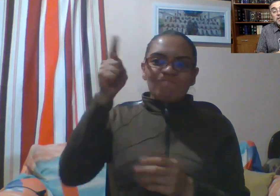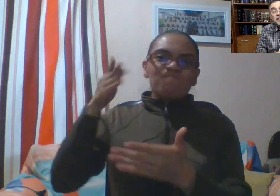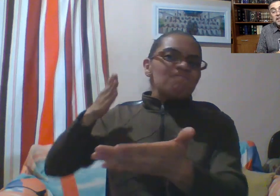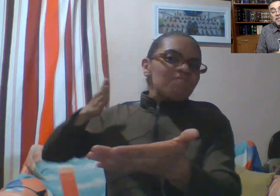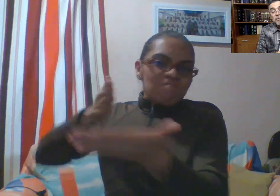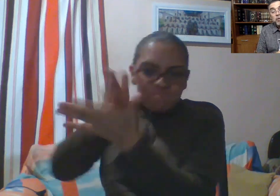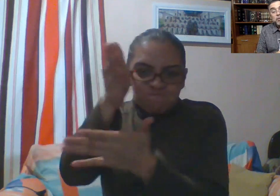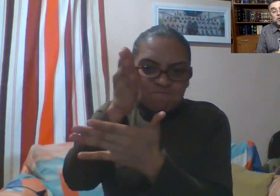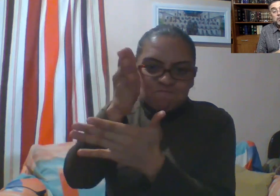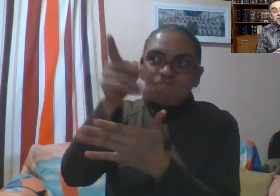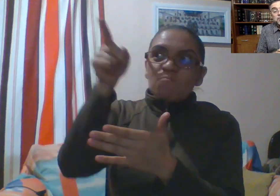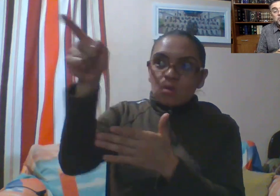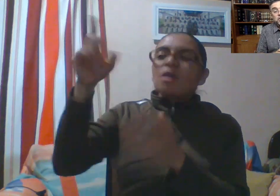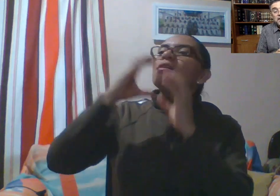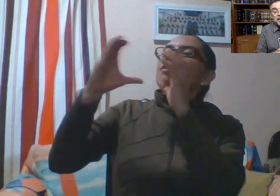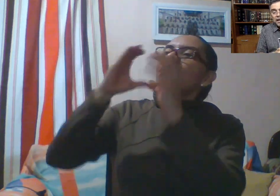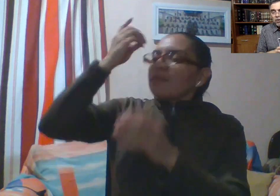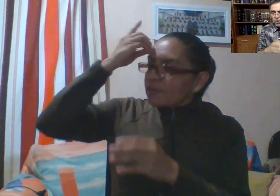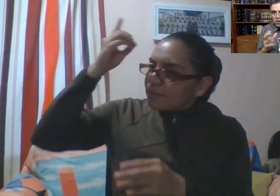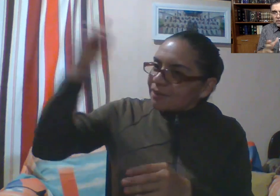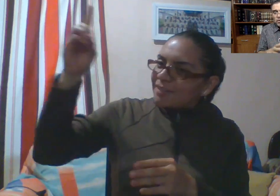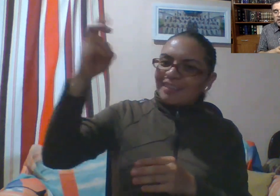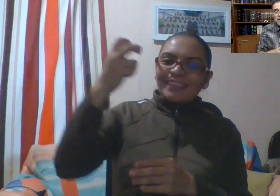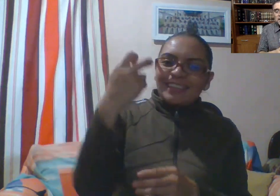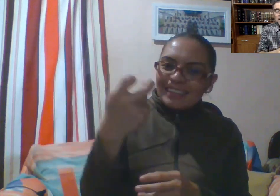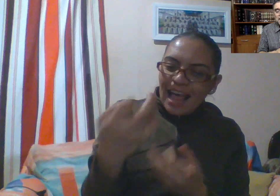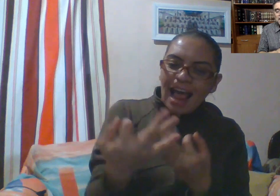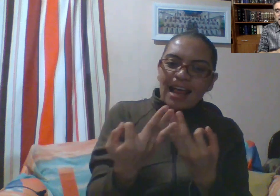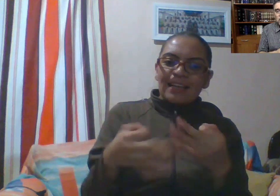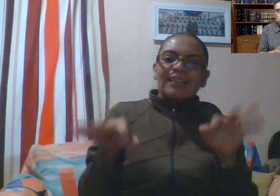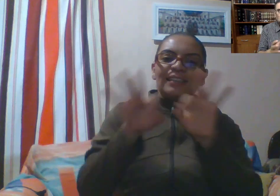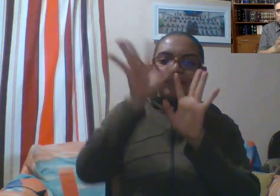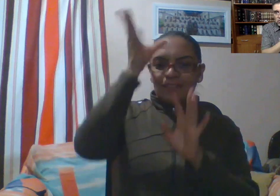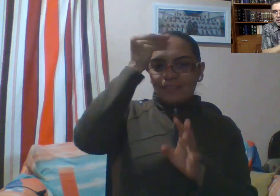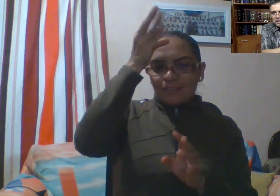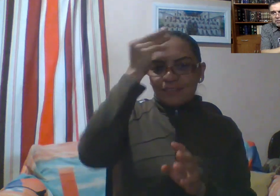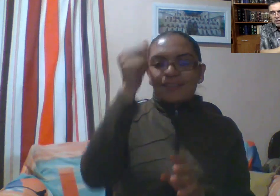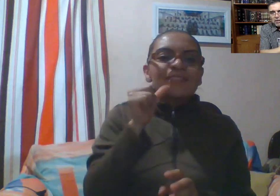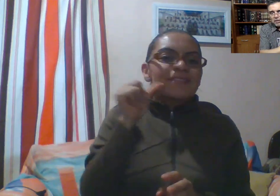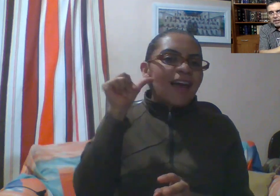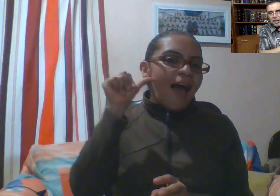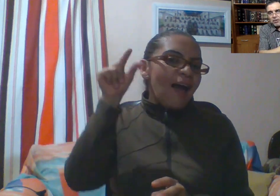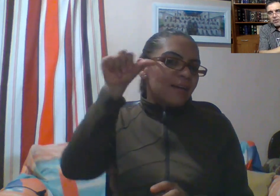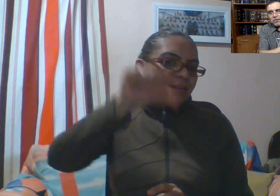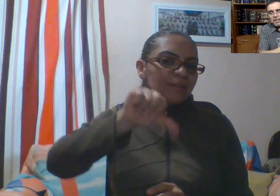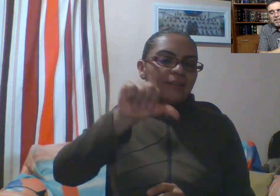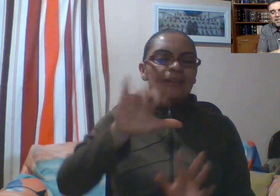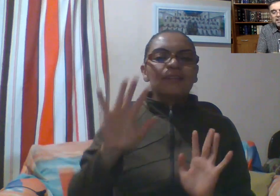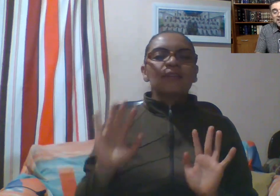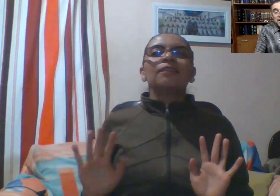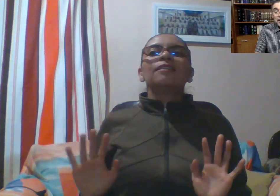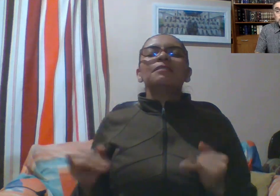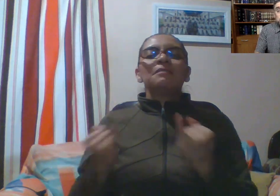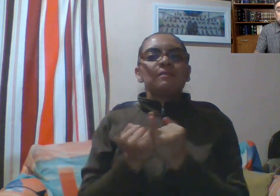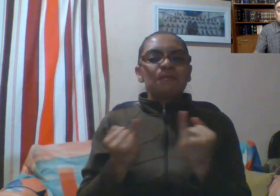enseñanza, pero primero pensemos en otro rasgo de la identidad de saqueo, por lo que estoy diciendo aquello de que nadie lo escogería. Era un publicano.